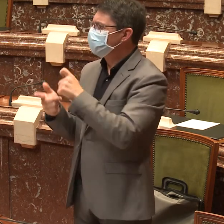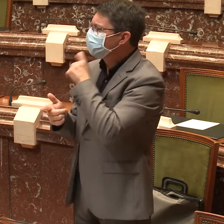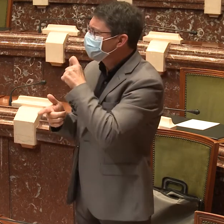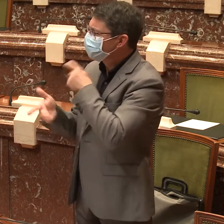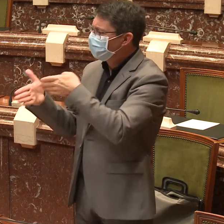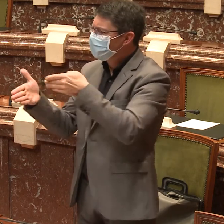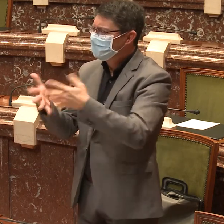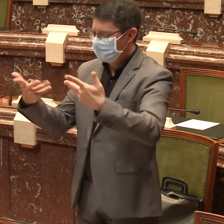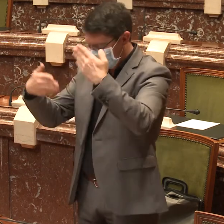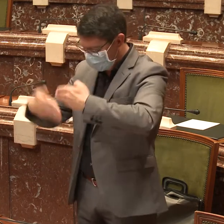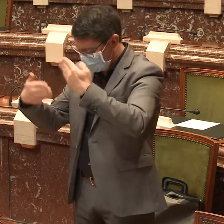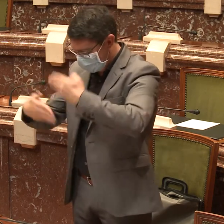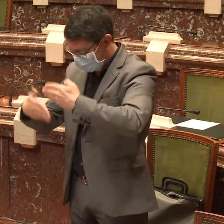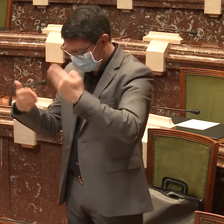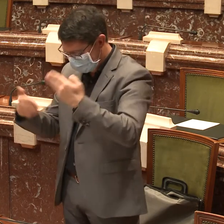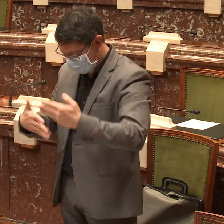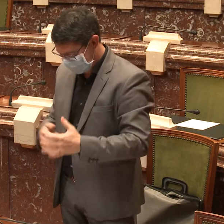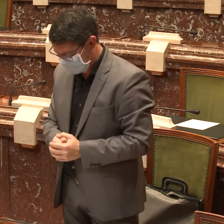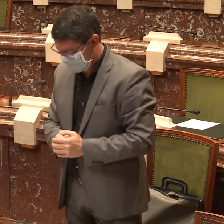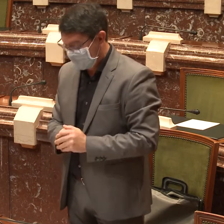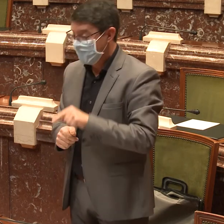de discriminación y de barreras de comunicación.